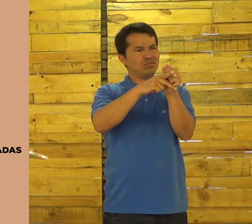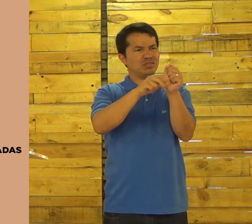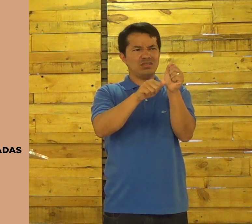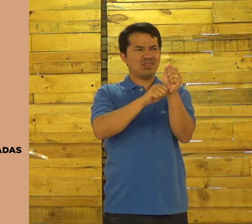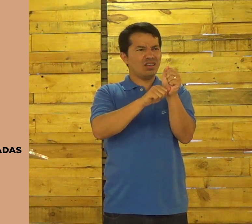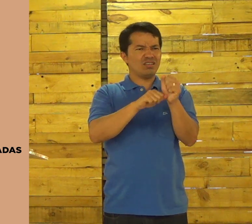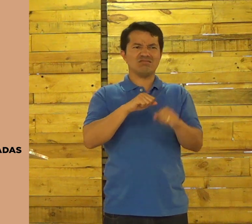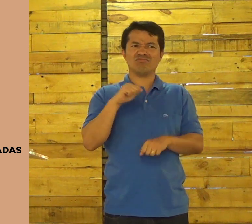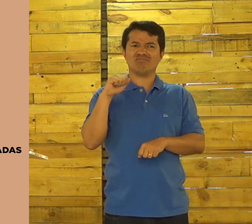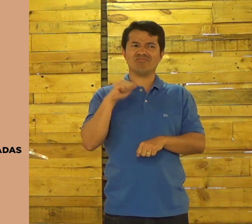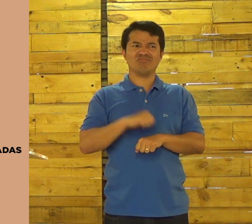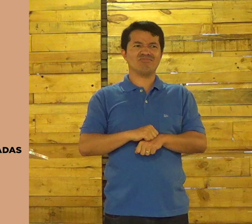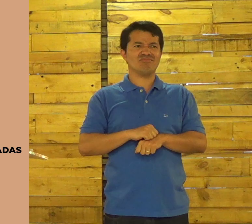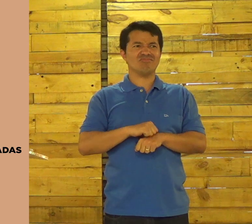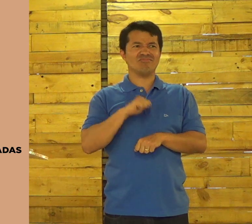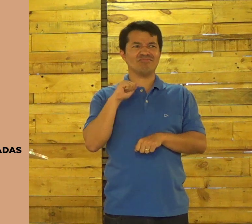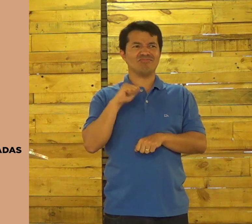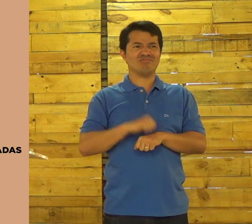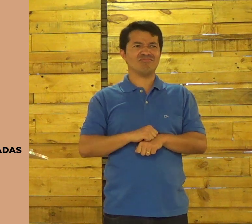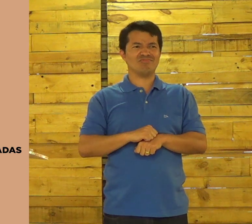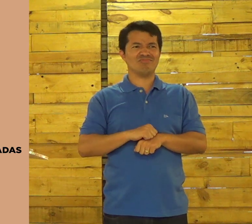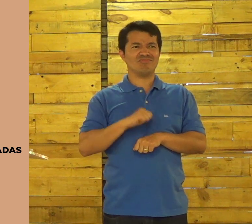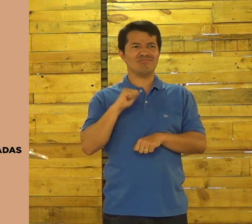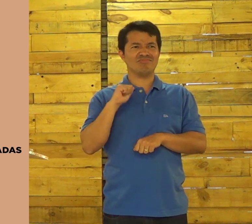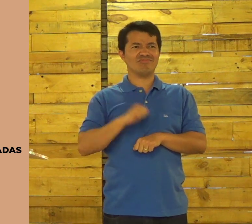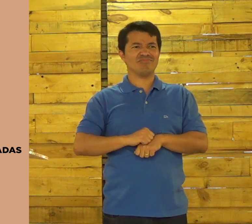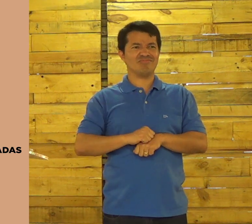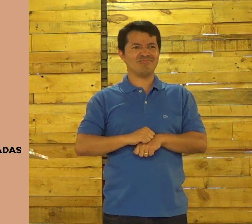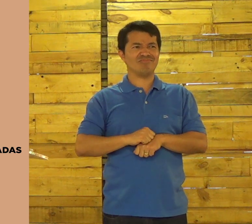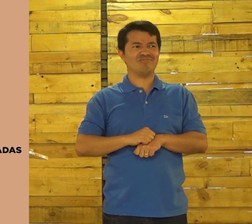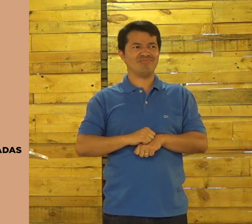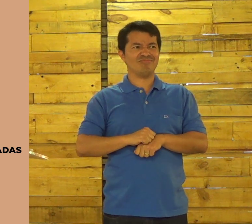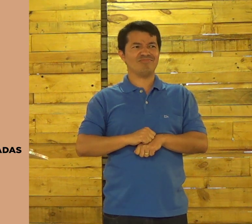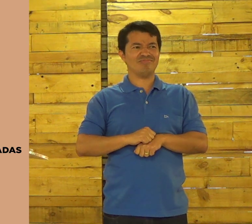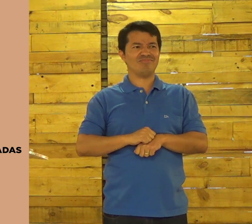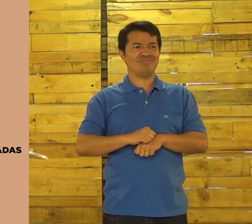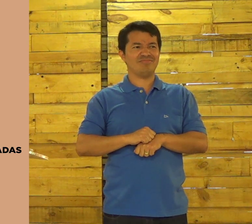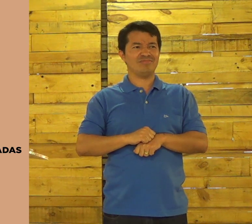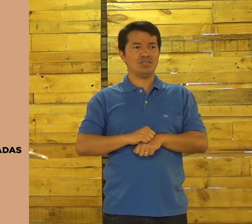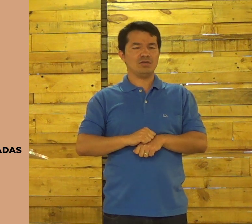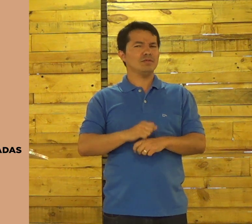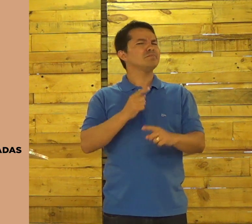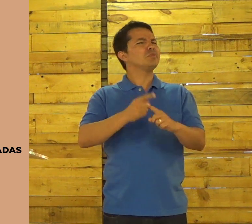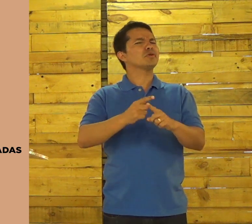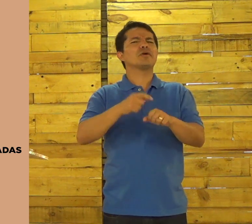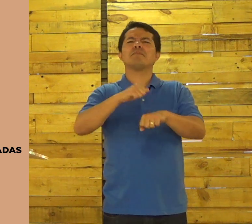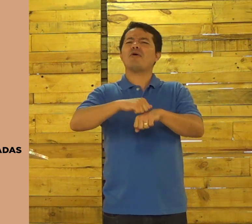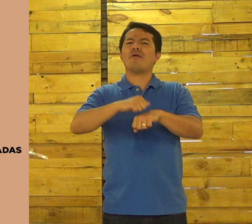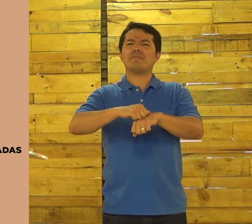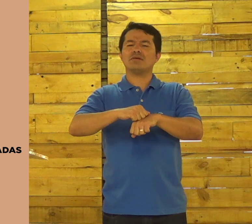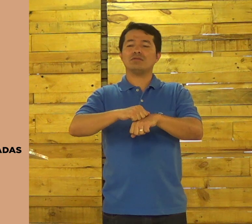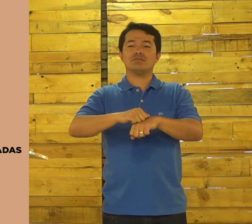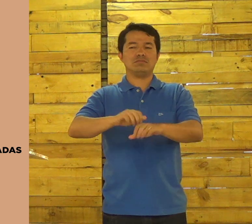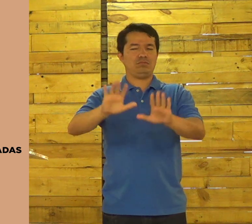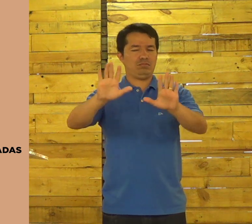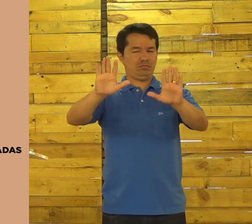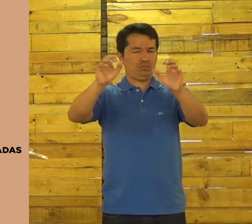eles tinham barcos para impressar. Mas Pedro e André não. Eram pessoas simples, pobres.